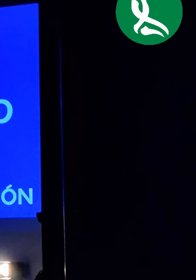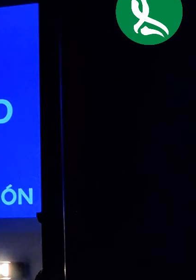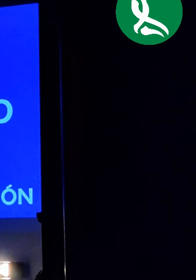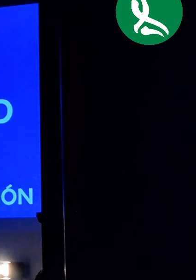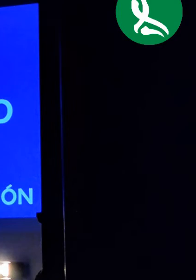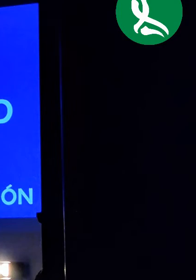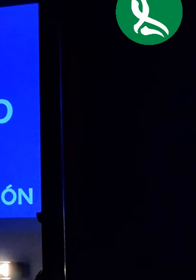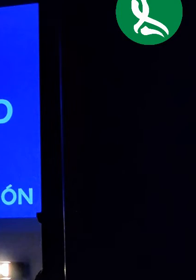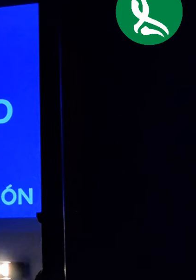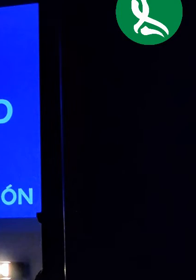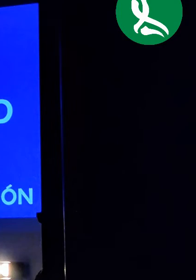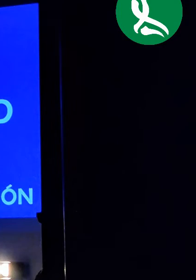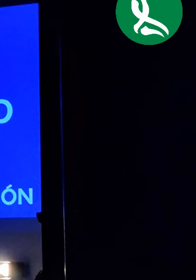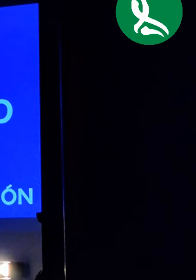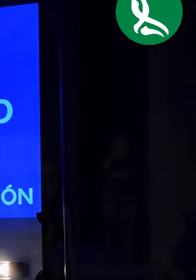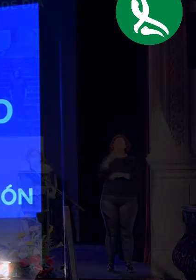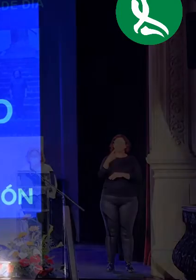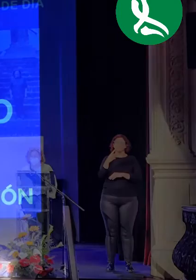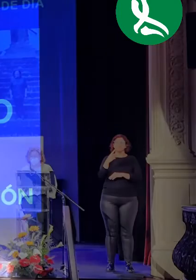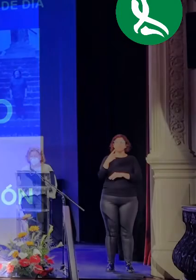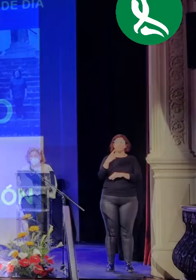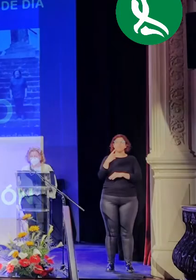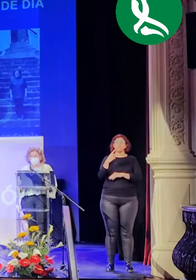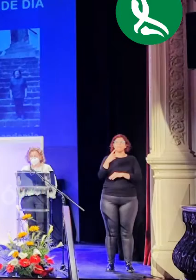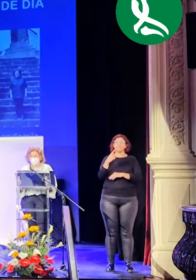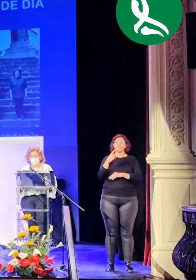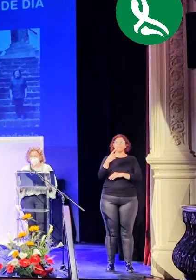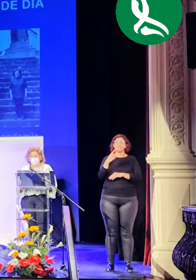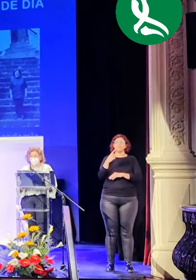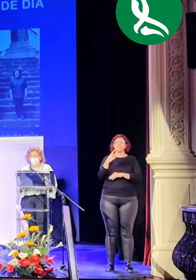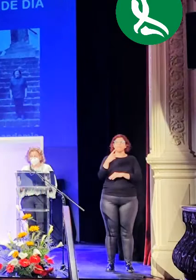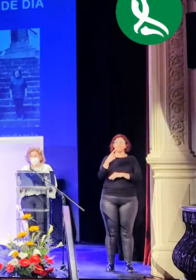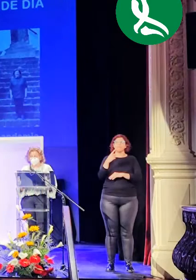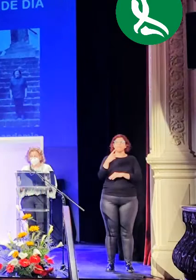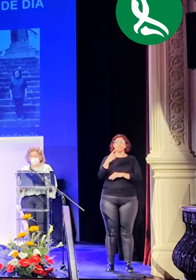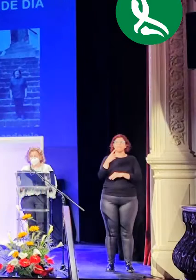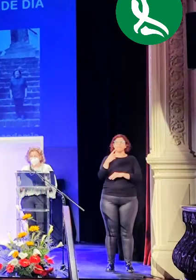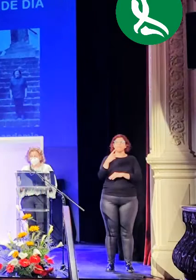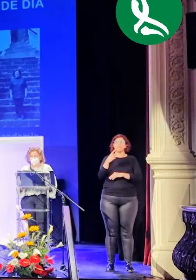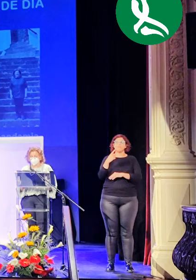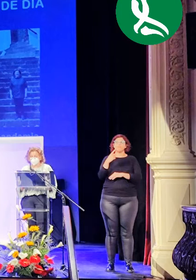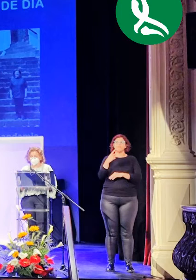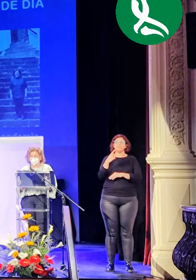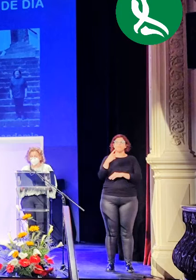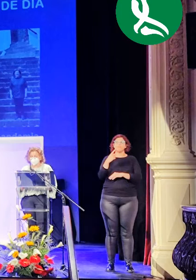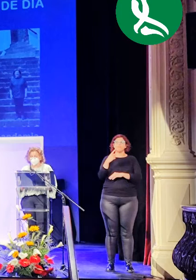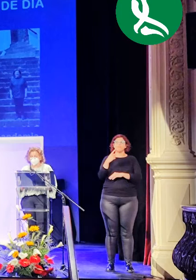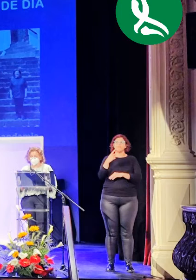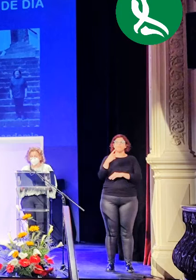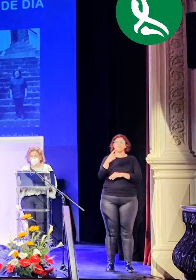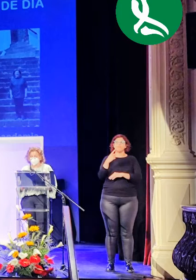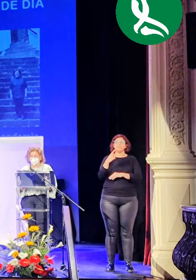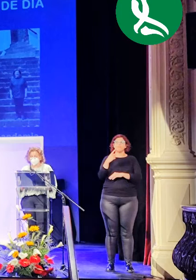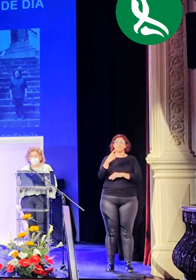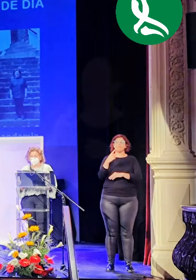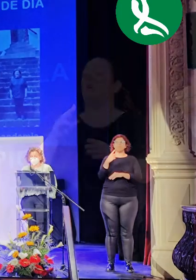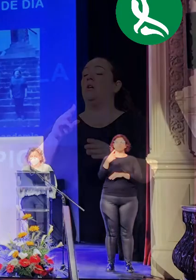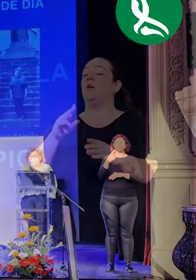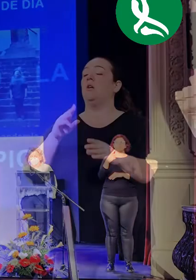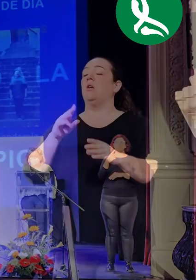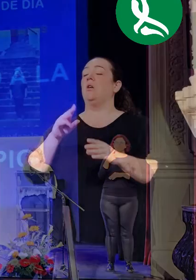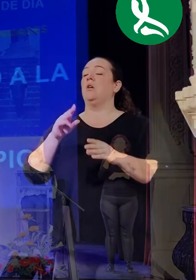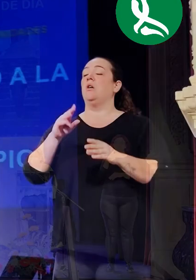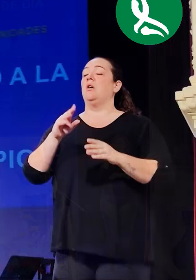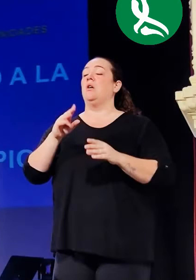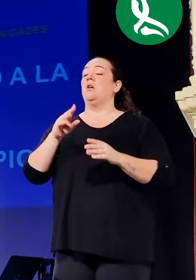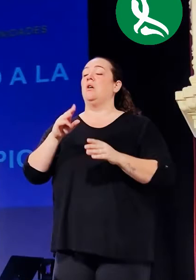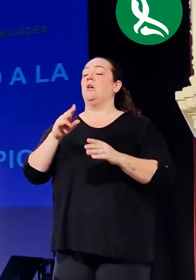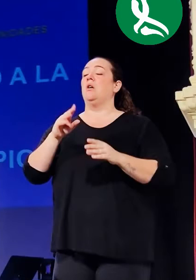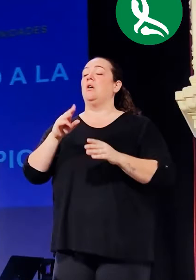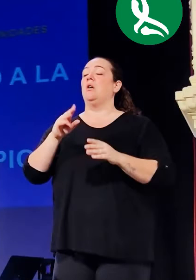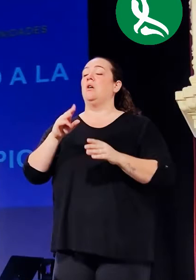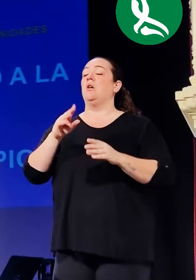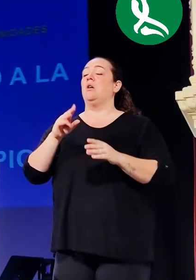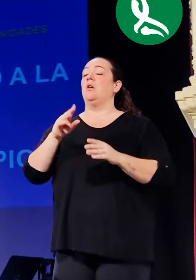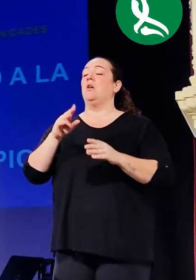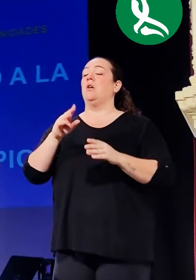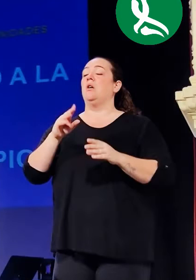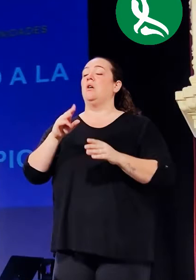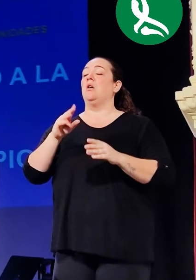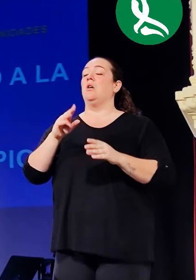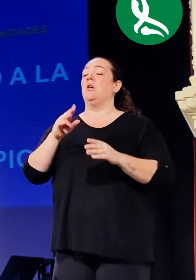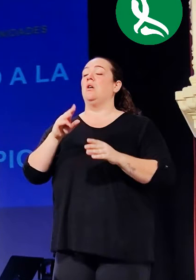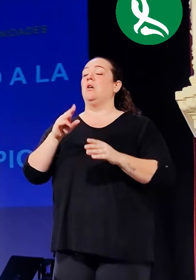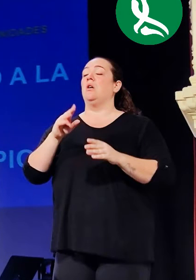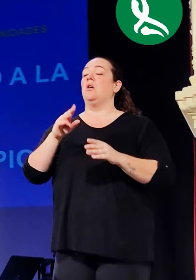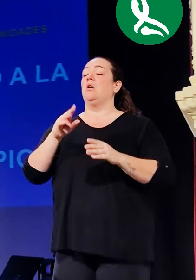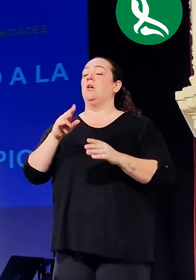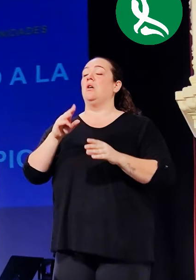En nombre de esta familia queremos agradecer el primer lugar al Ayuntamiento de Santa Cruz de la Pal este premio sobre todo